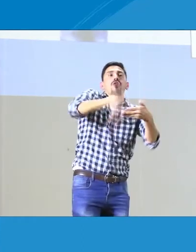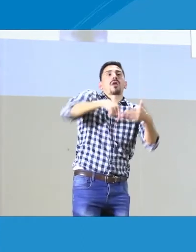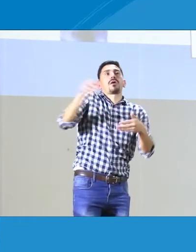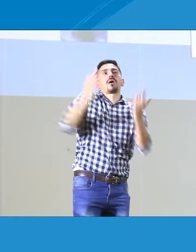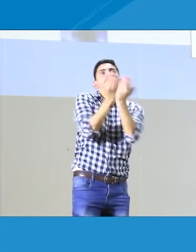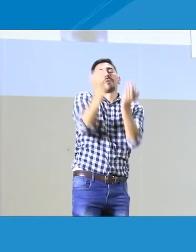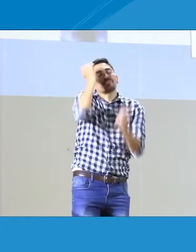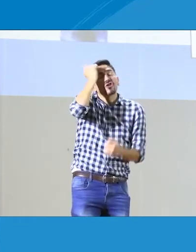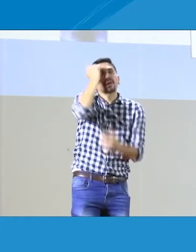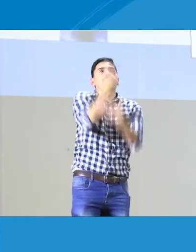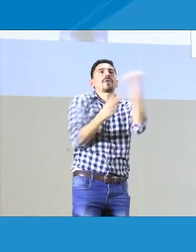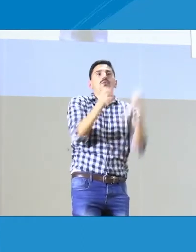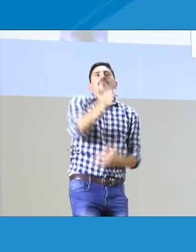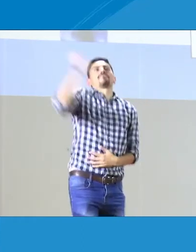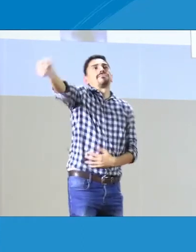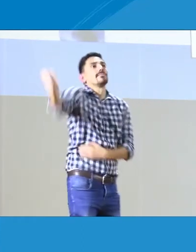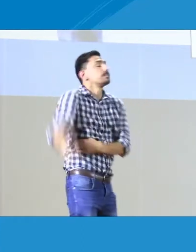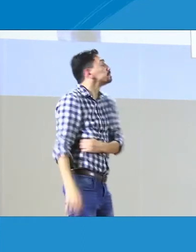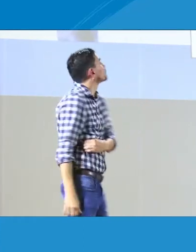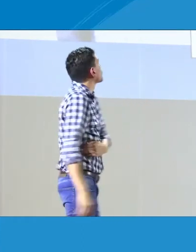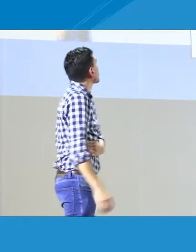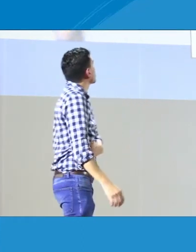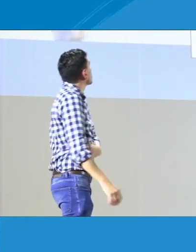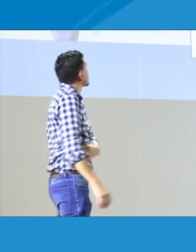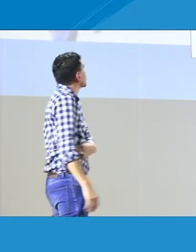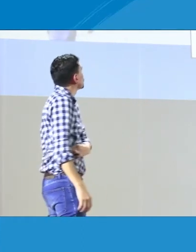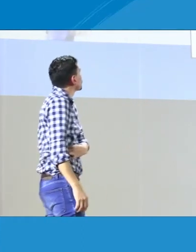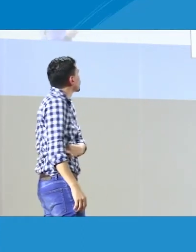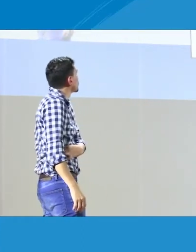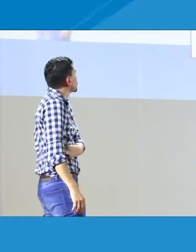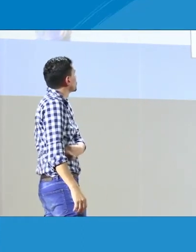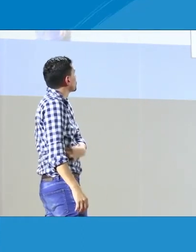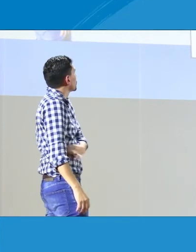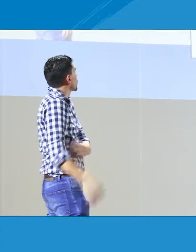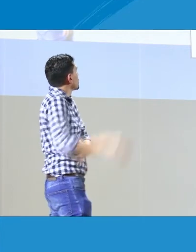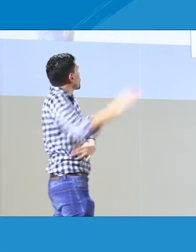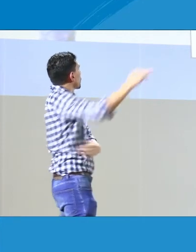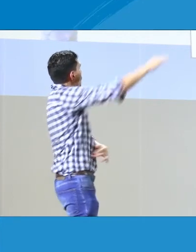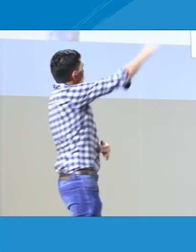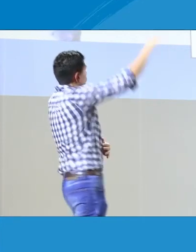instituciones poder contar con los maestros bilingües y esto abre estos espacios para ellos.